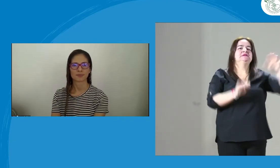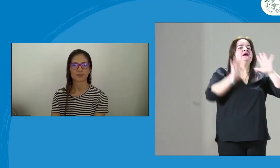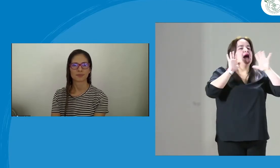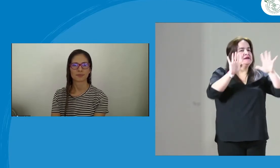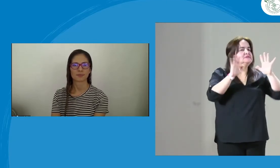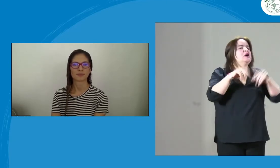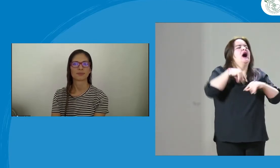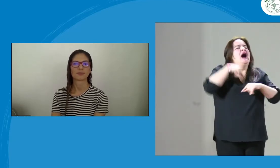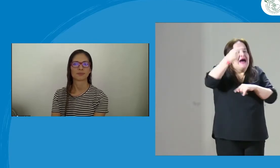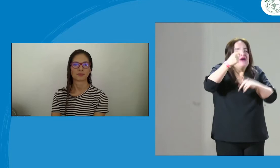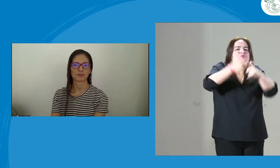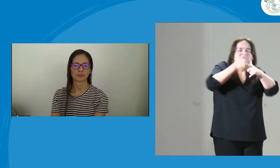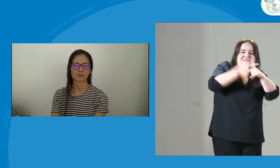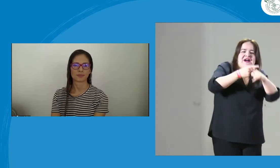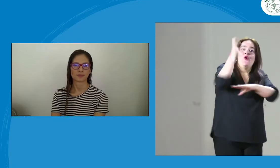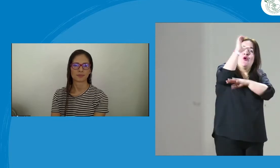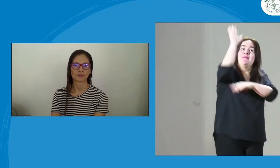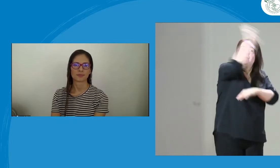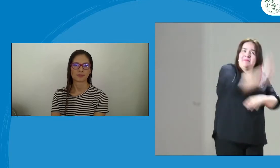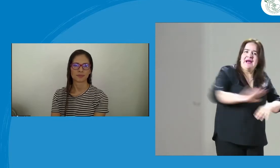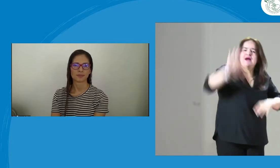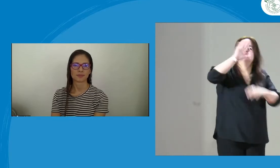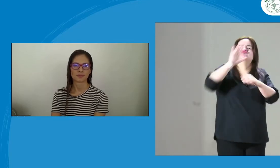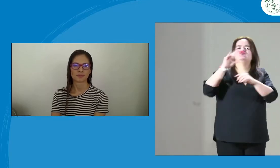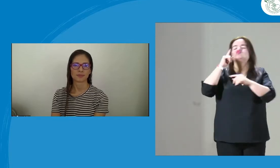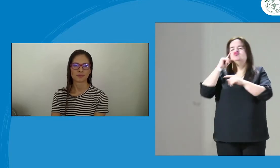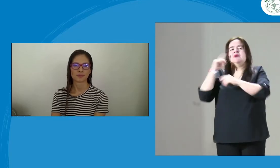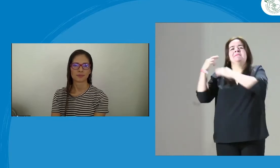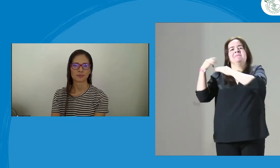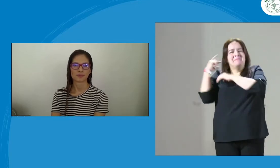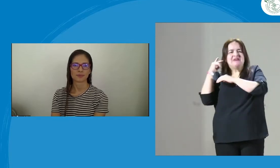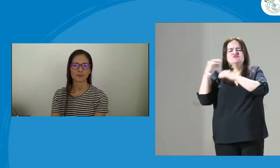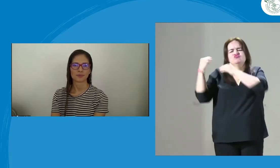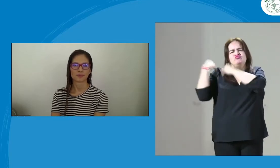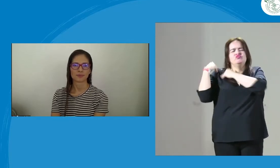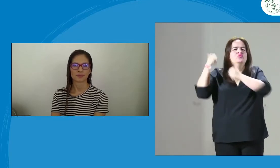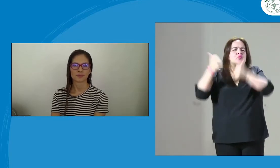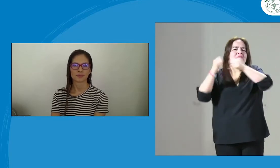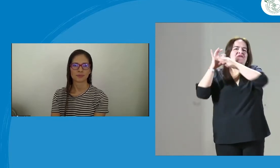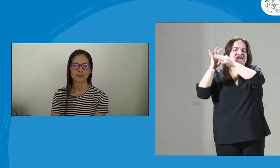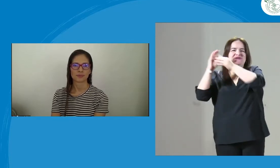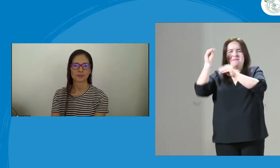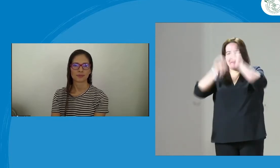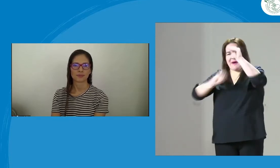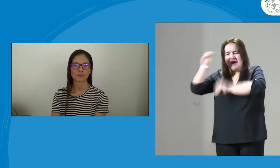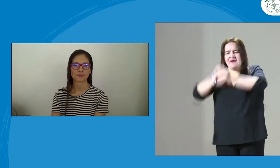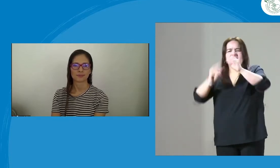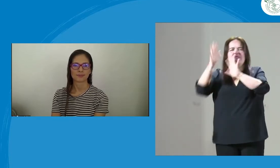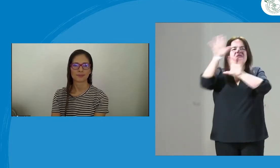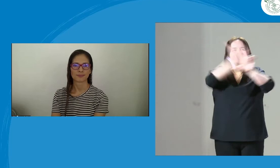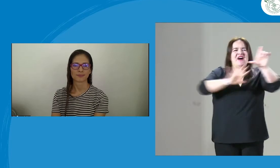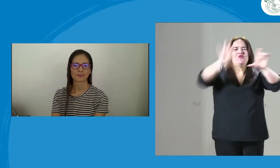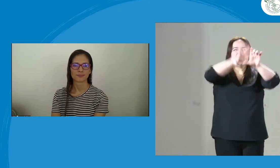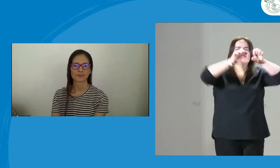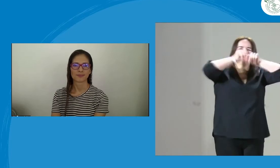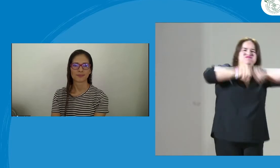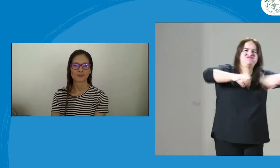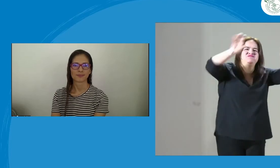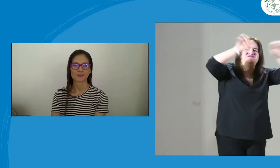sanciones que el hombre tiene que asumir. entonces María Cristina desde la lideración del